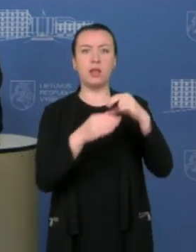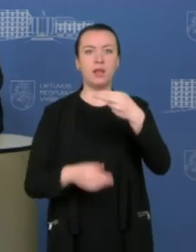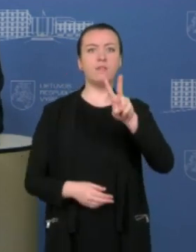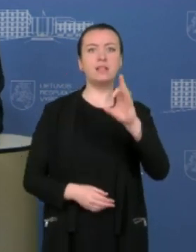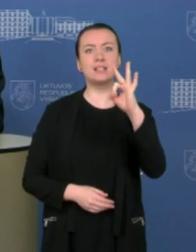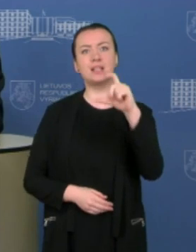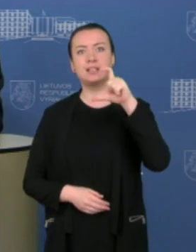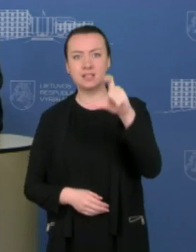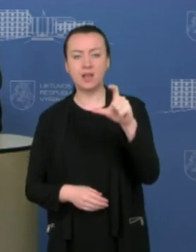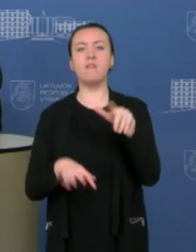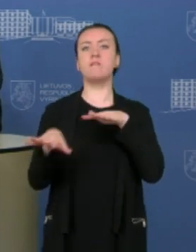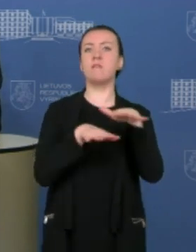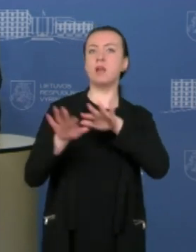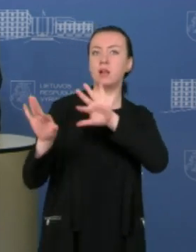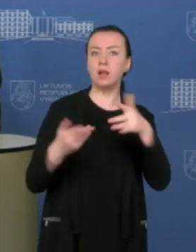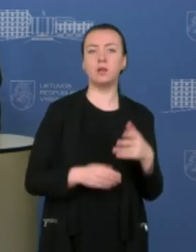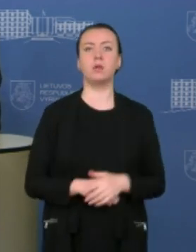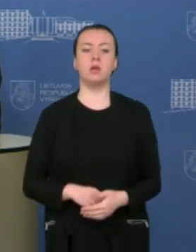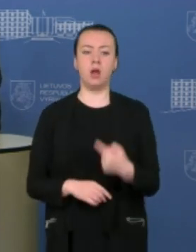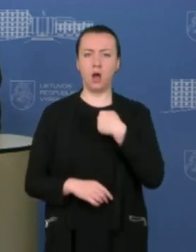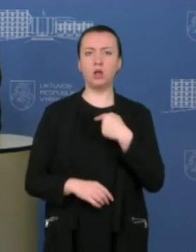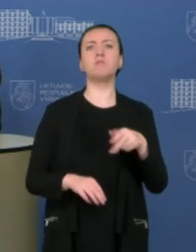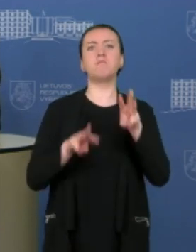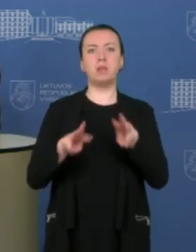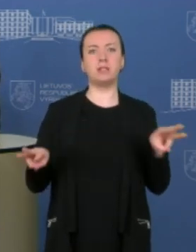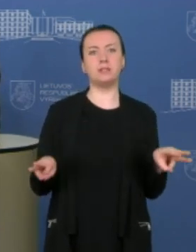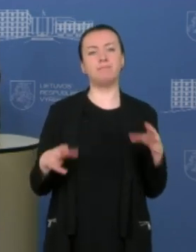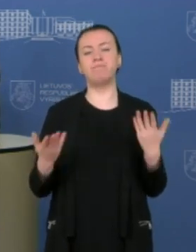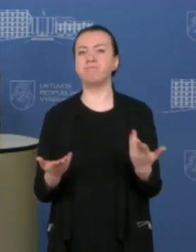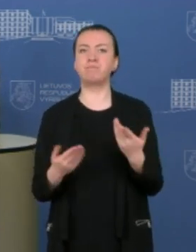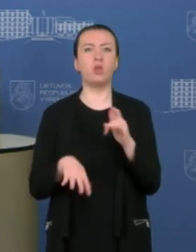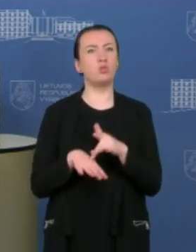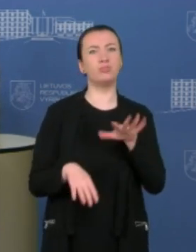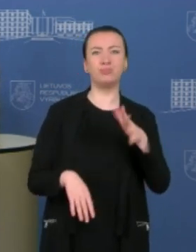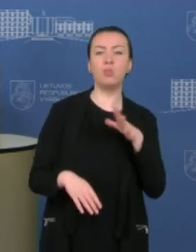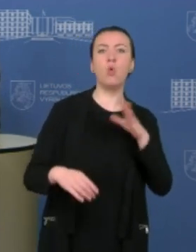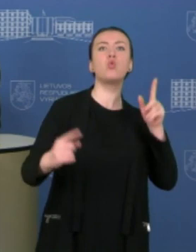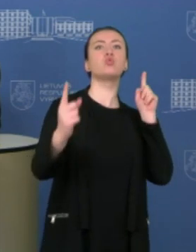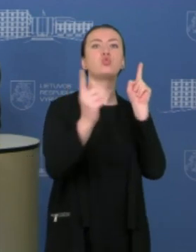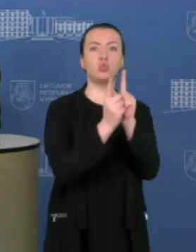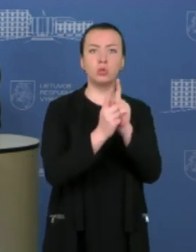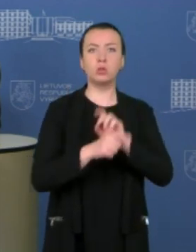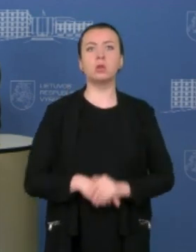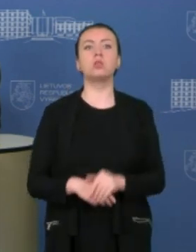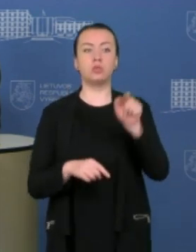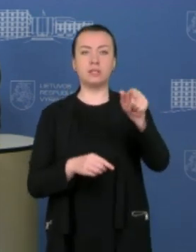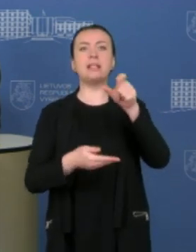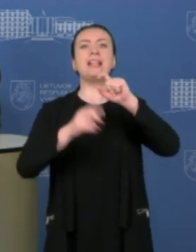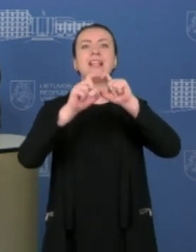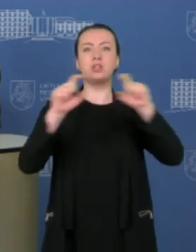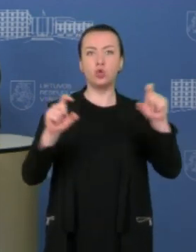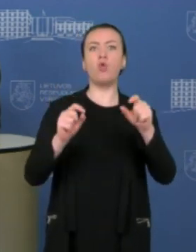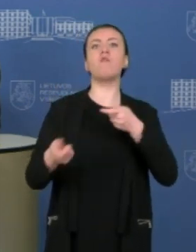visuomenės sveikatos centro veikla, manęs kaip ministro netenkina, todėl buvau susitikęs su institucijos